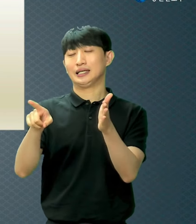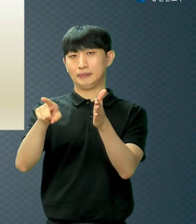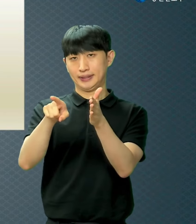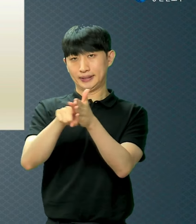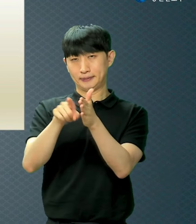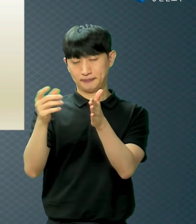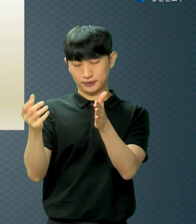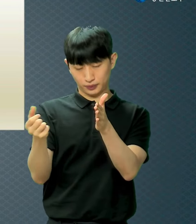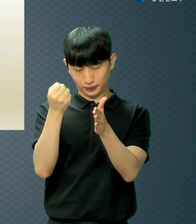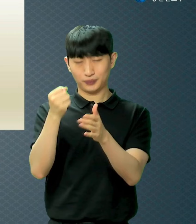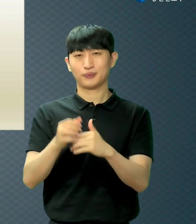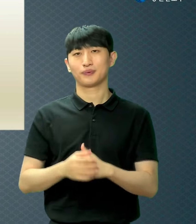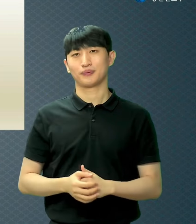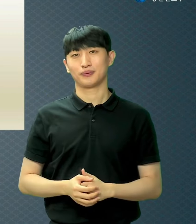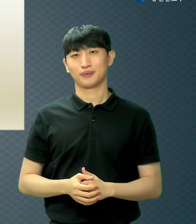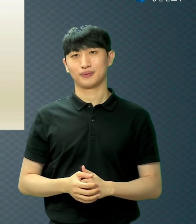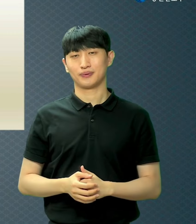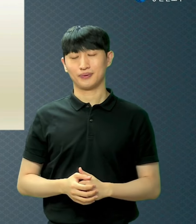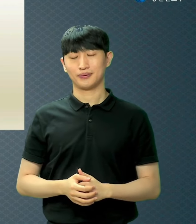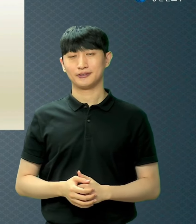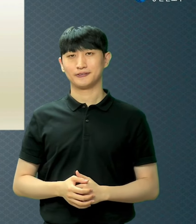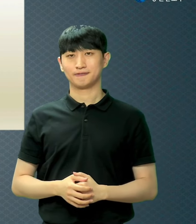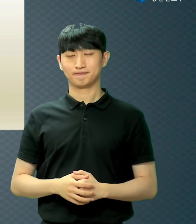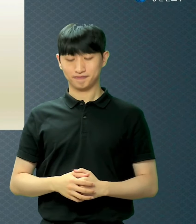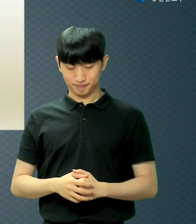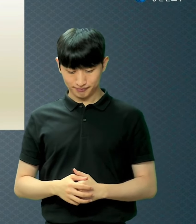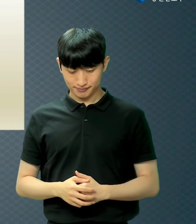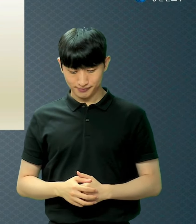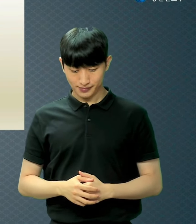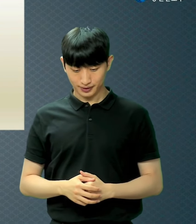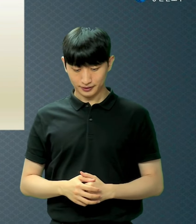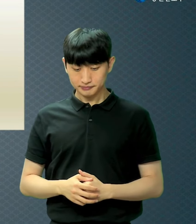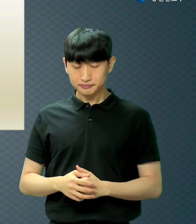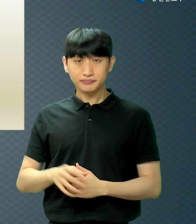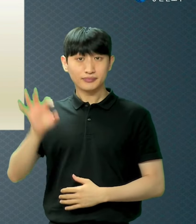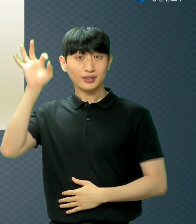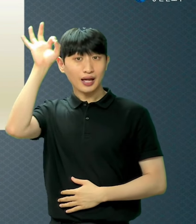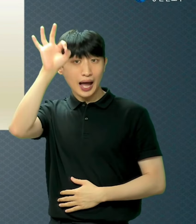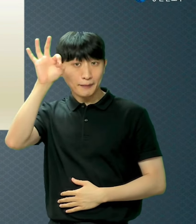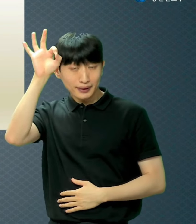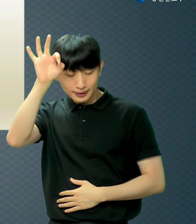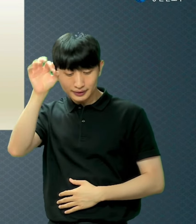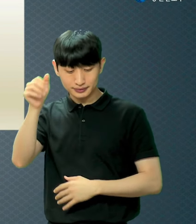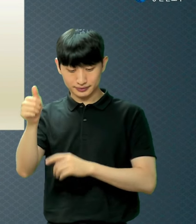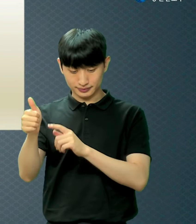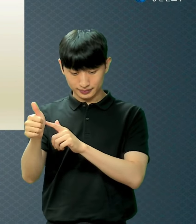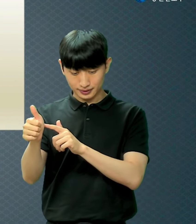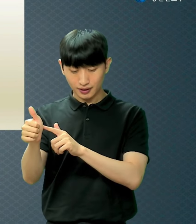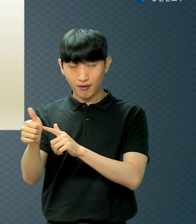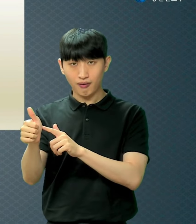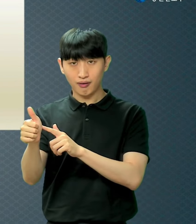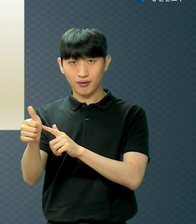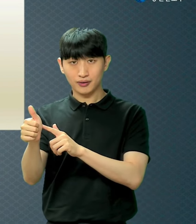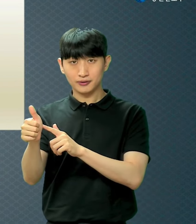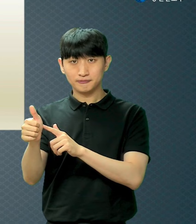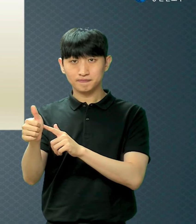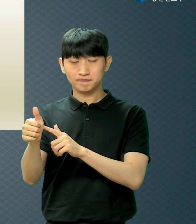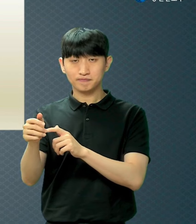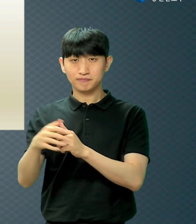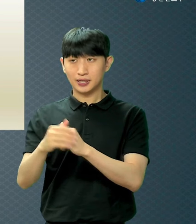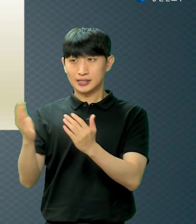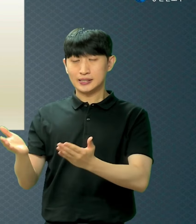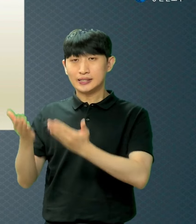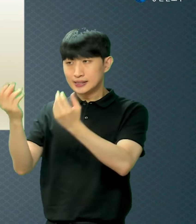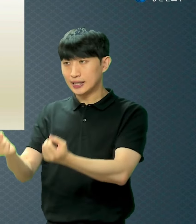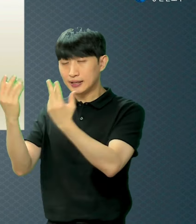그러면 아벨이 더 나은 제사를 드릴 수 있었던 것은